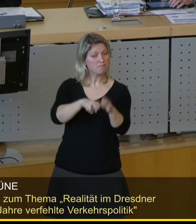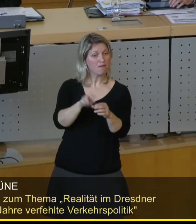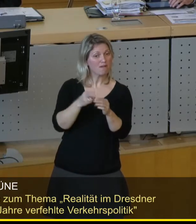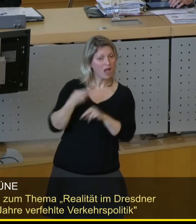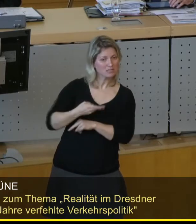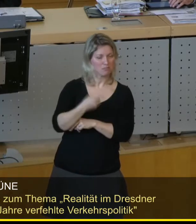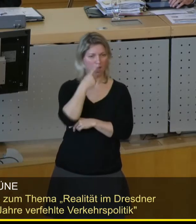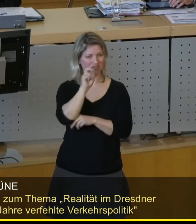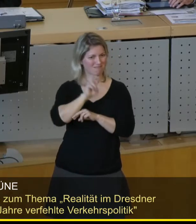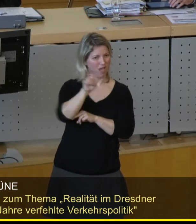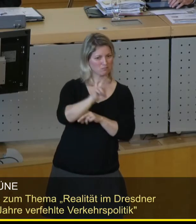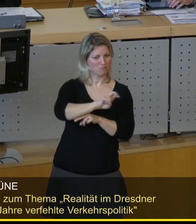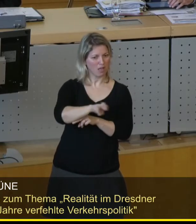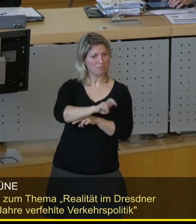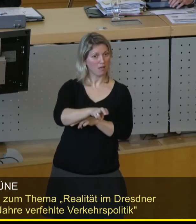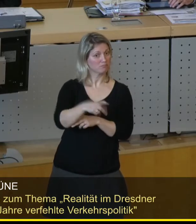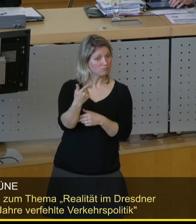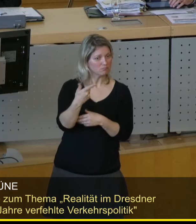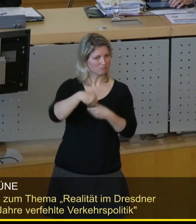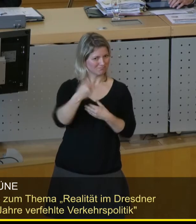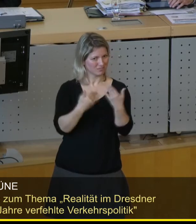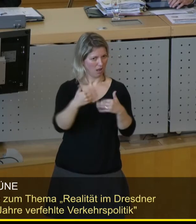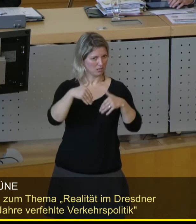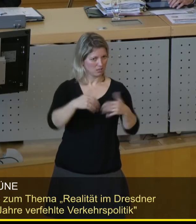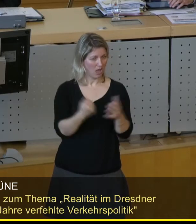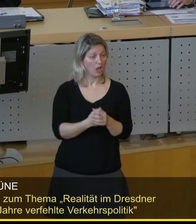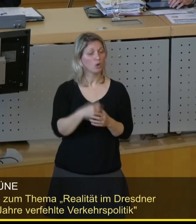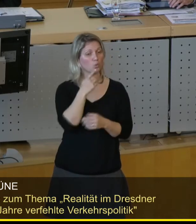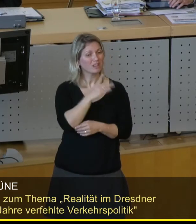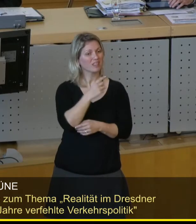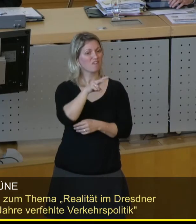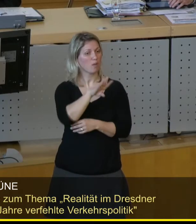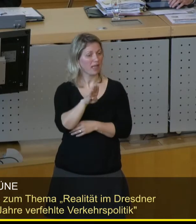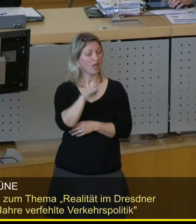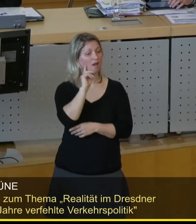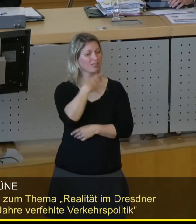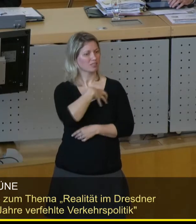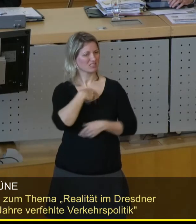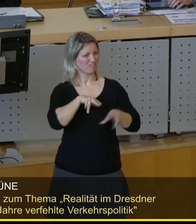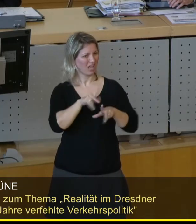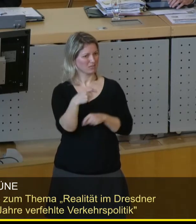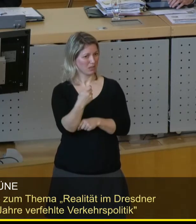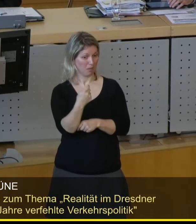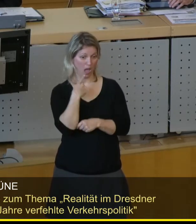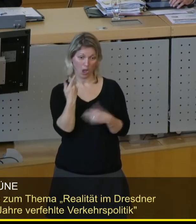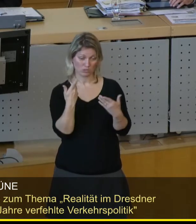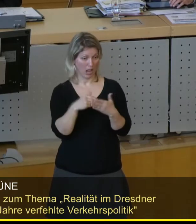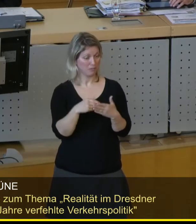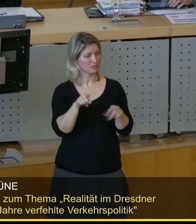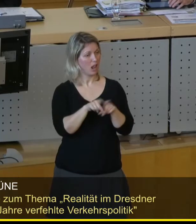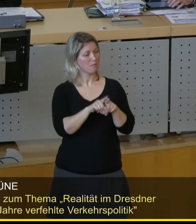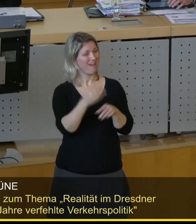reingehen. Und wir haben DVB kontinuierlich steigende Zahlen, wenn Sie sich die Kurven angucken. Das geht so, Einwohner so und